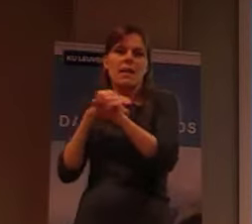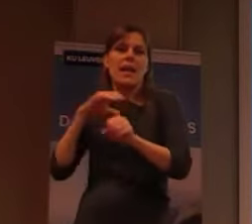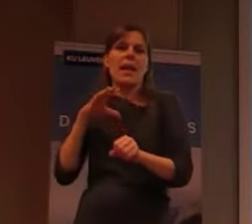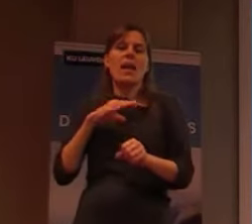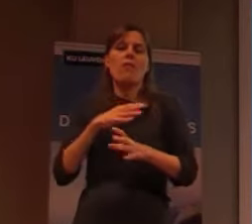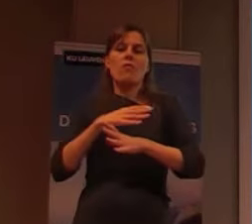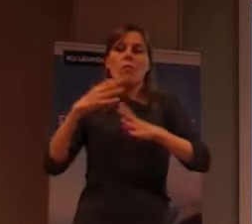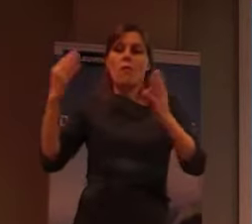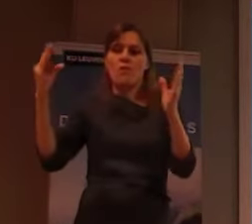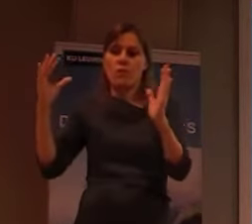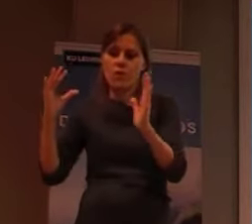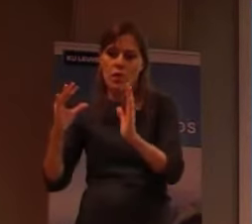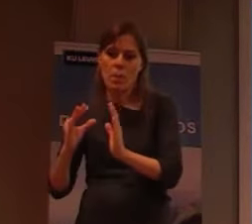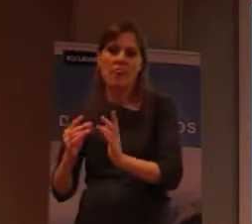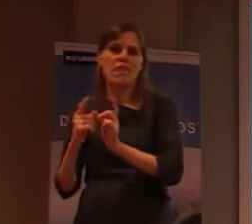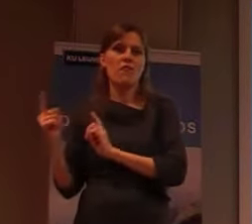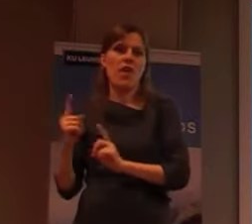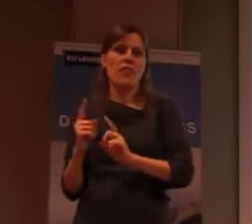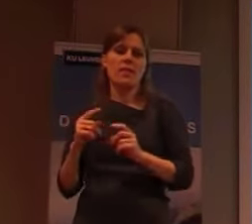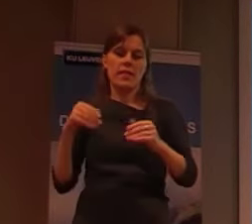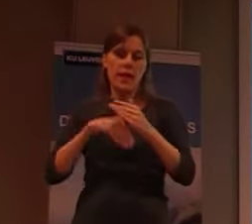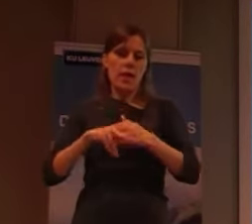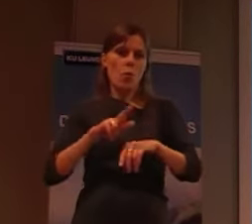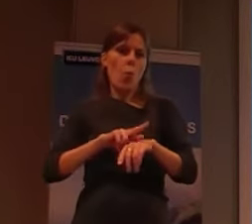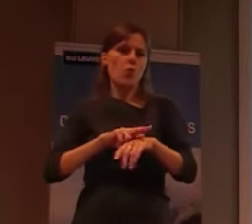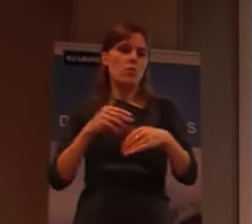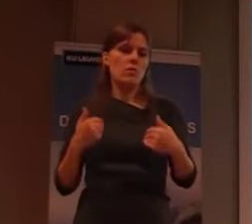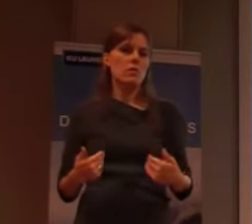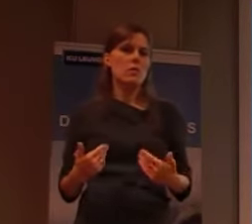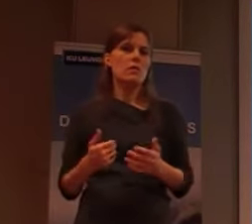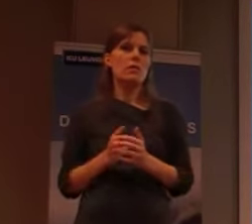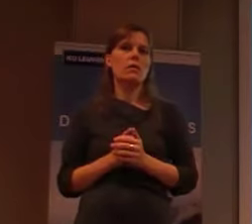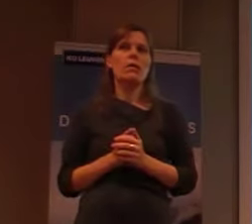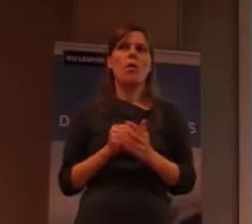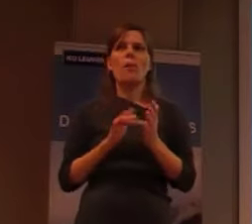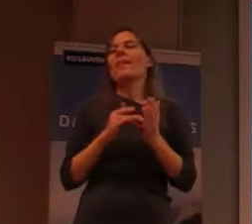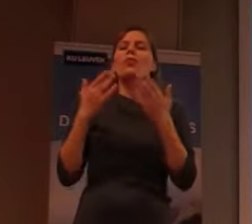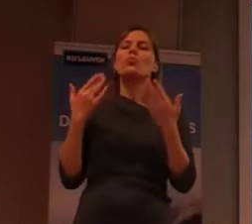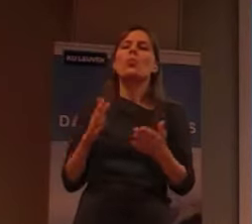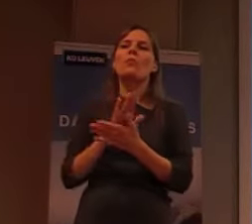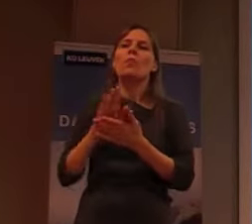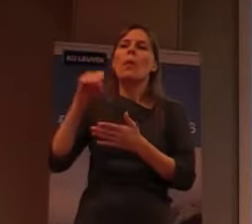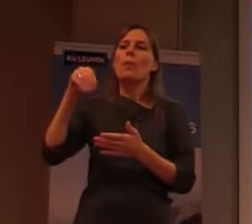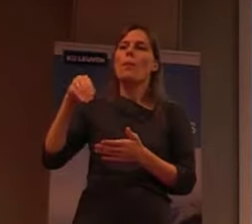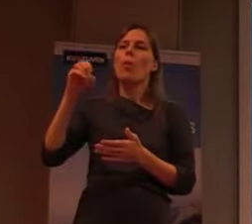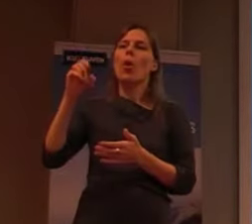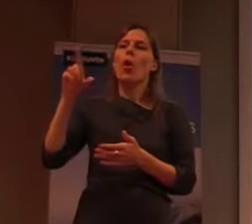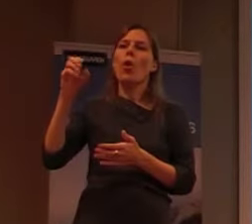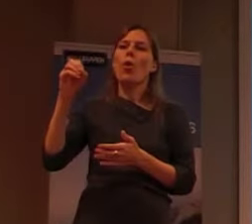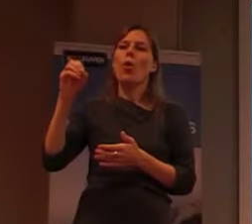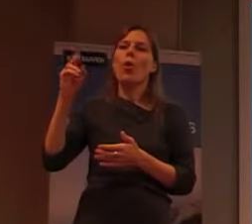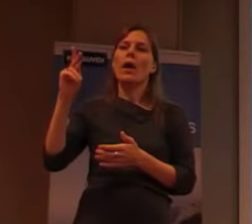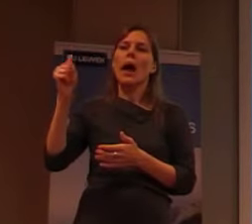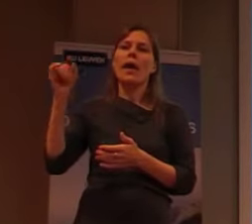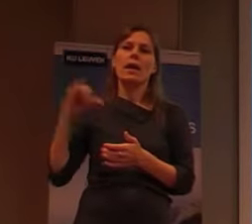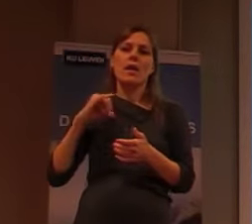van de bevolking. Dus bijvoorbeeld, nu, op Molokai, wonen er eigenlijk, maar 7000